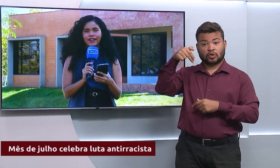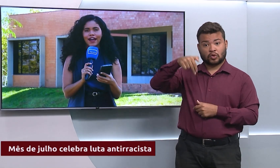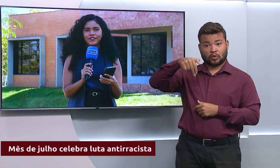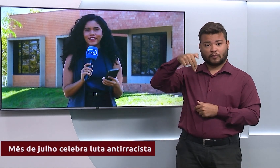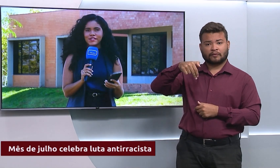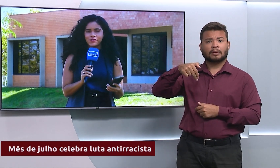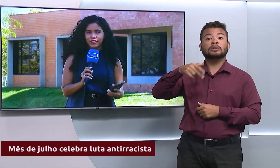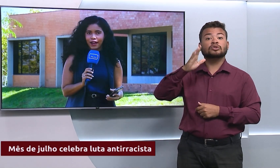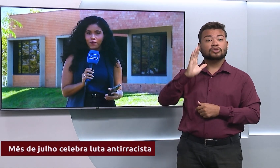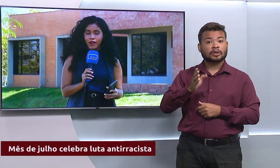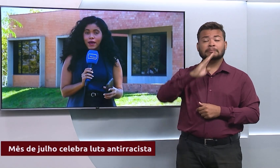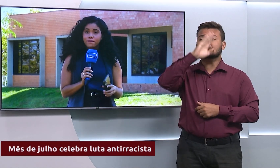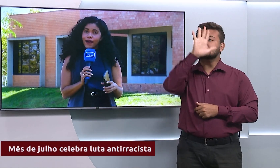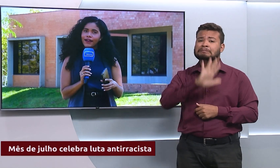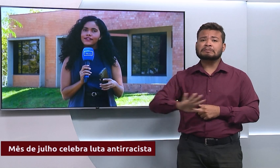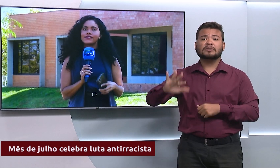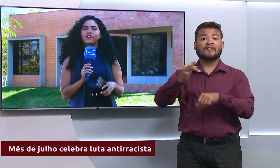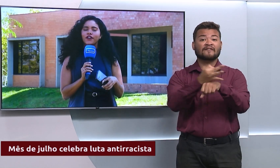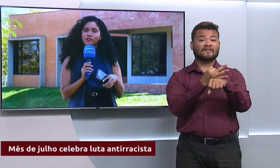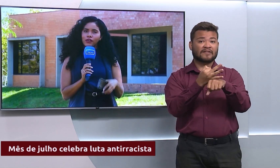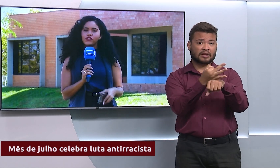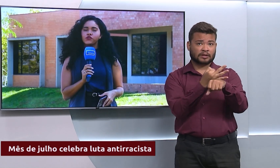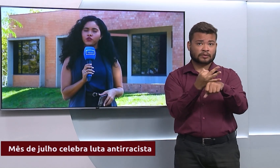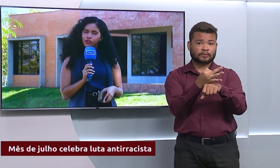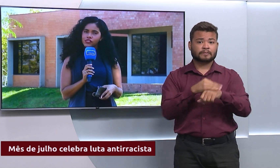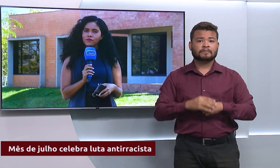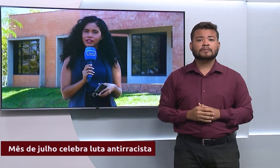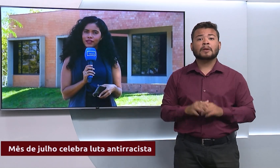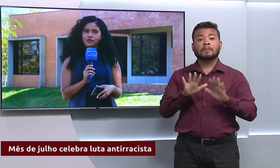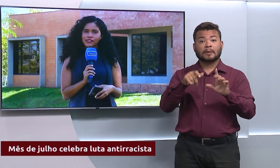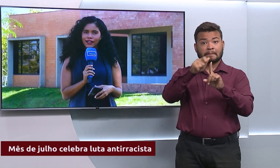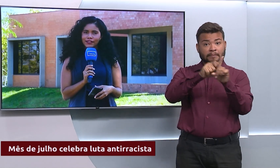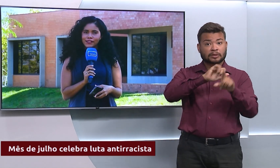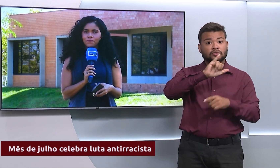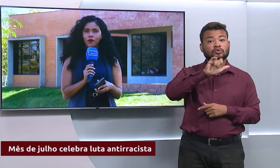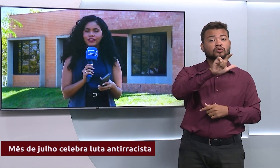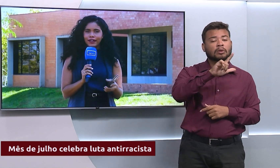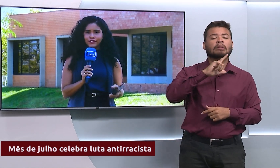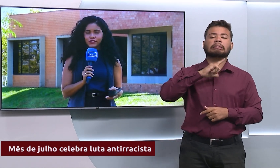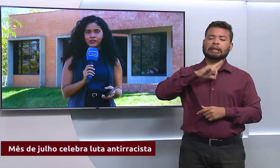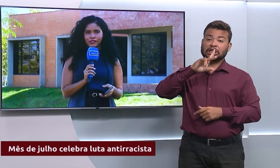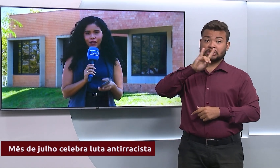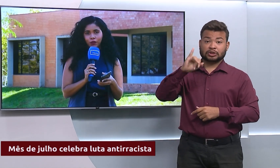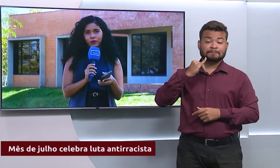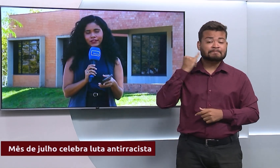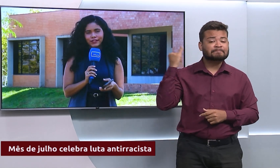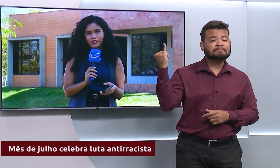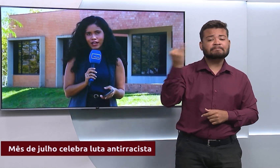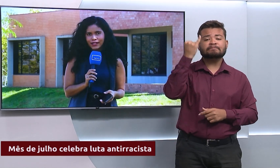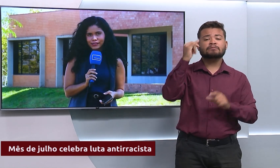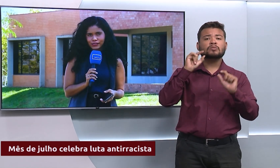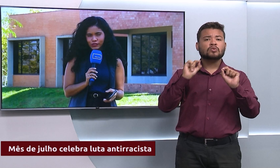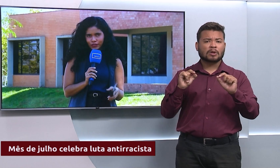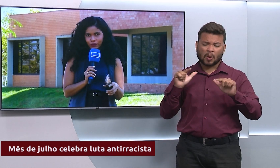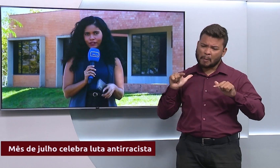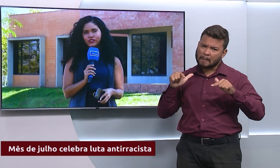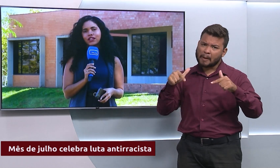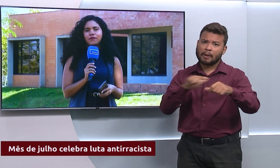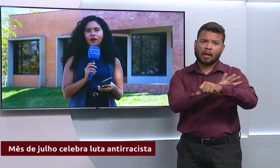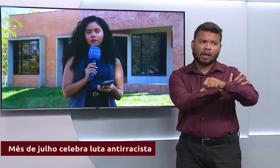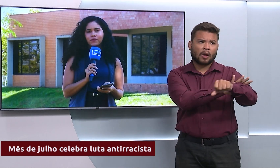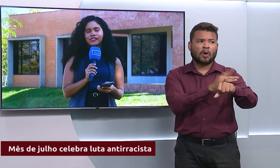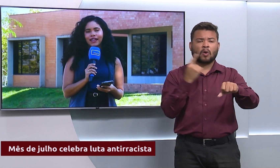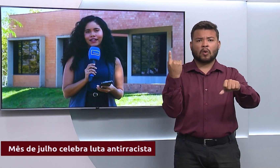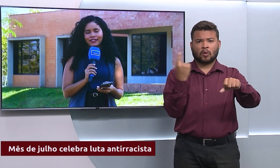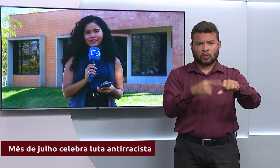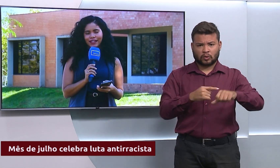feriado nacional, mas agora no mês de julho nós também temos datas importantes da luta antirracista, e eu quero te